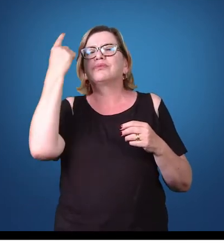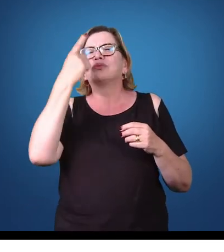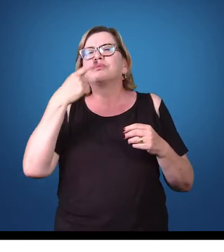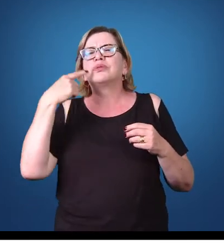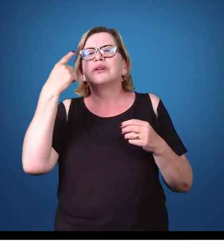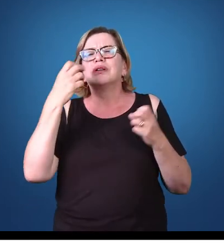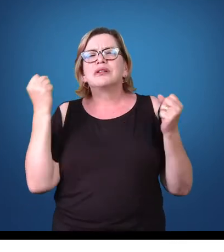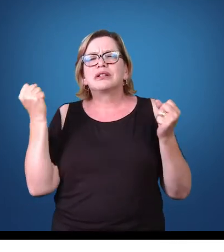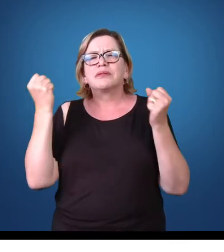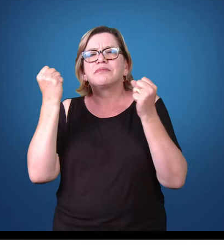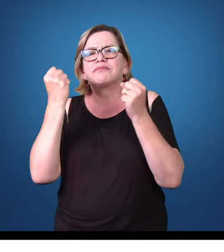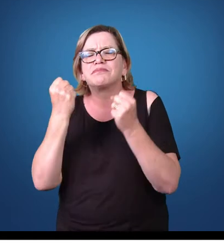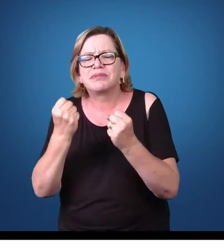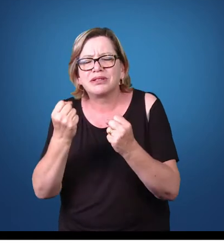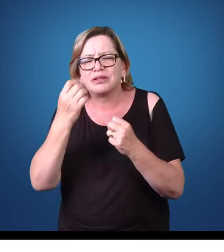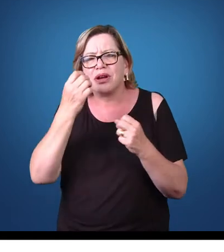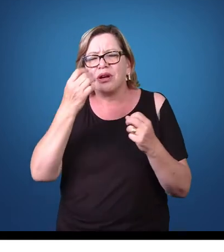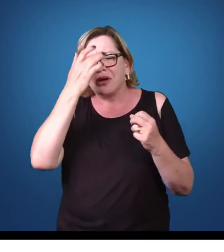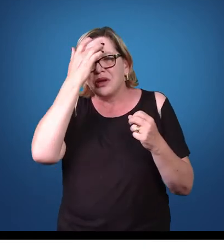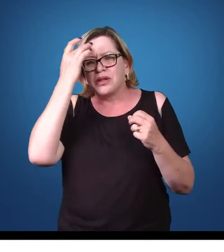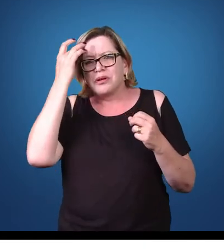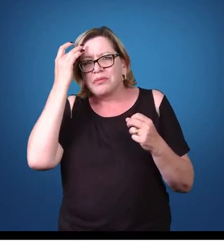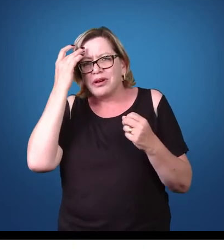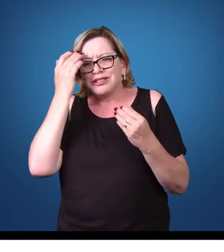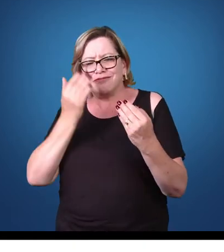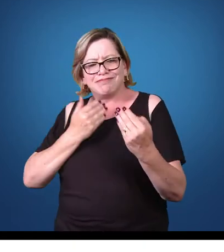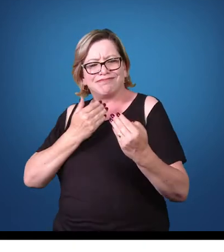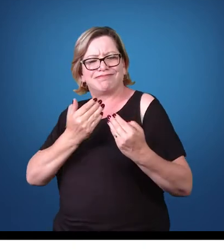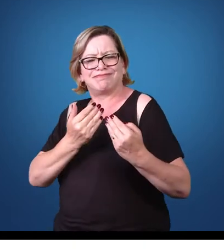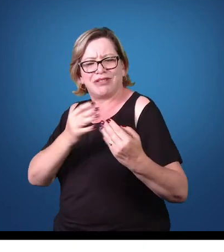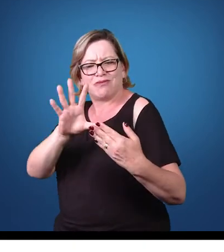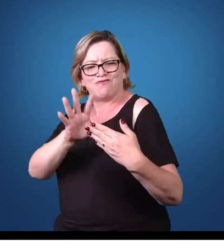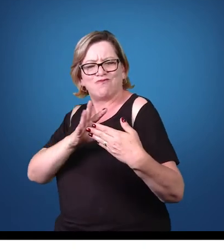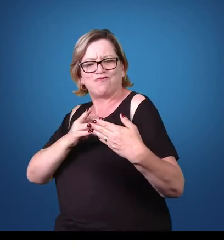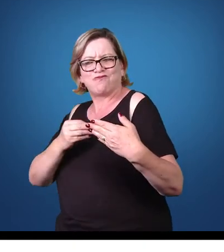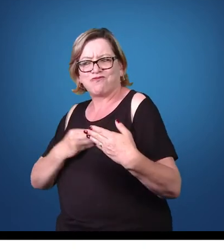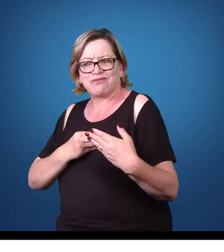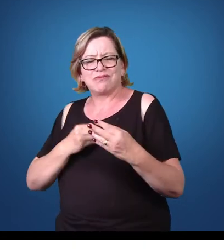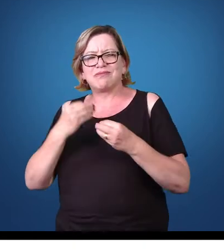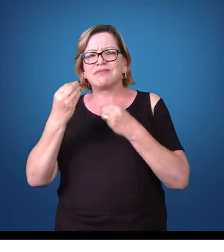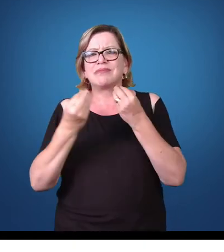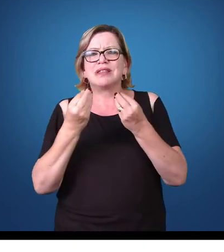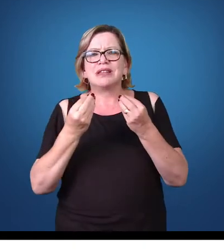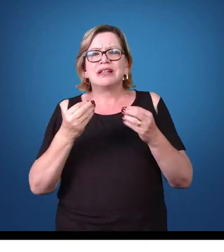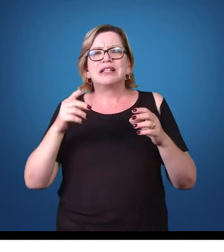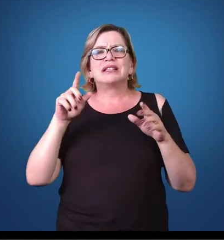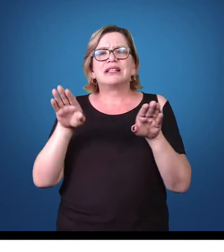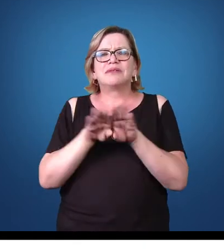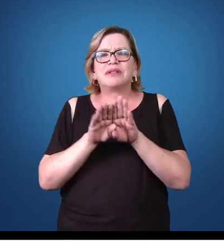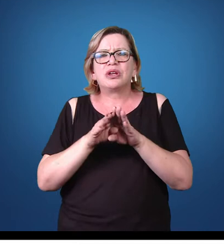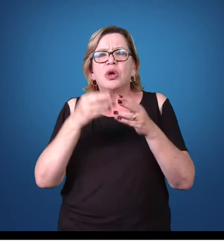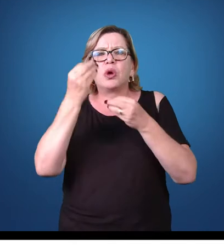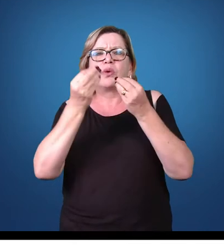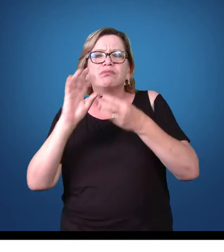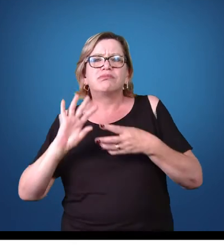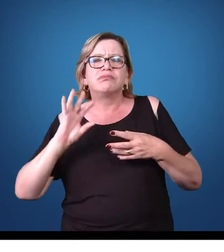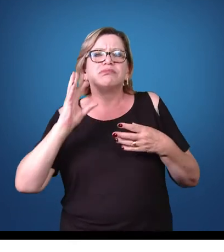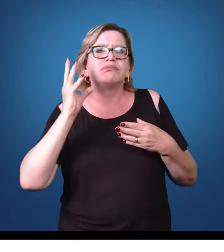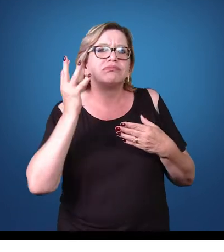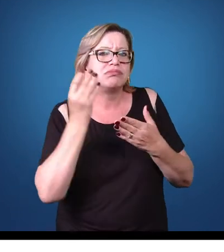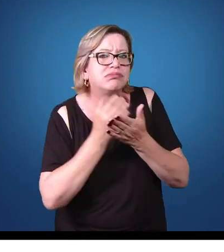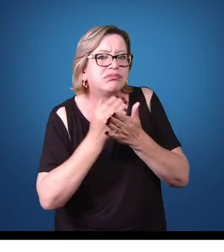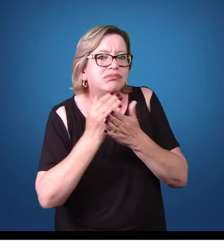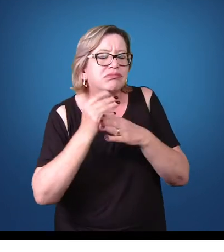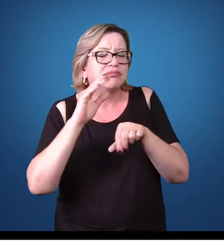exposição que uma pessoa deve ter com esse parasita, local de entrada, tudo